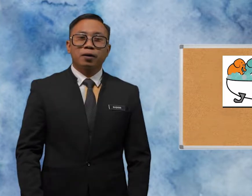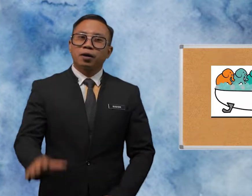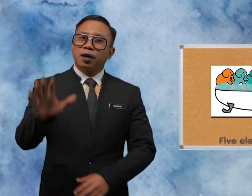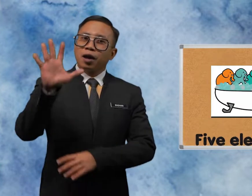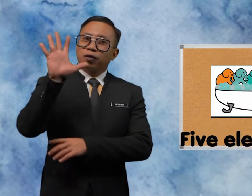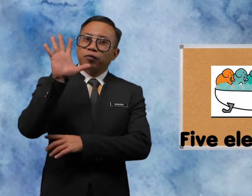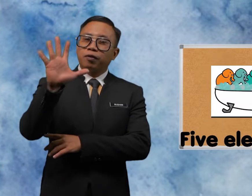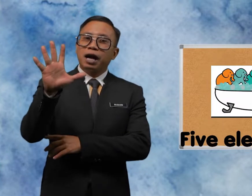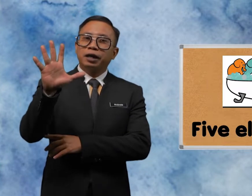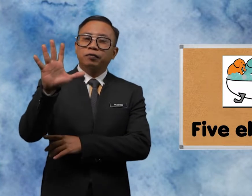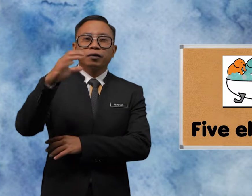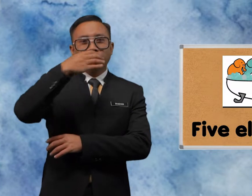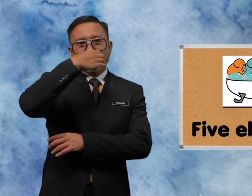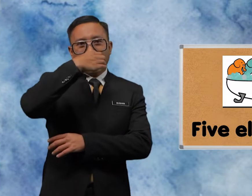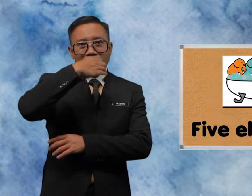Five Elephants